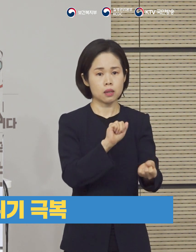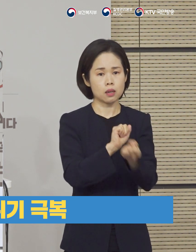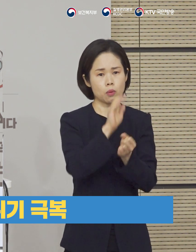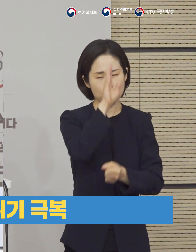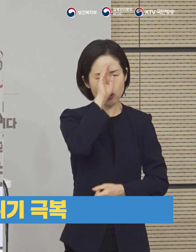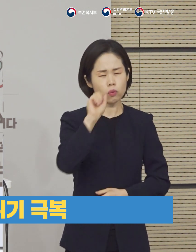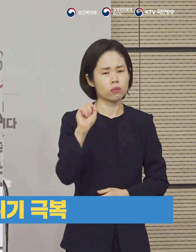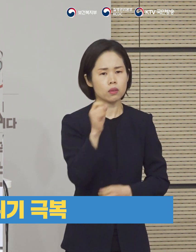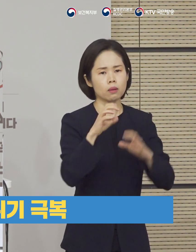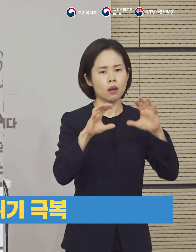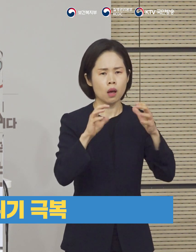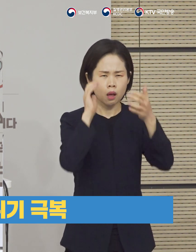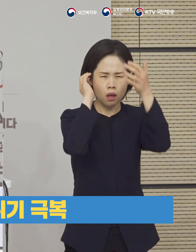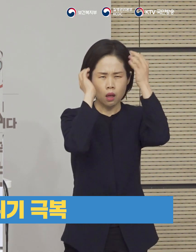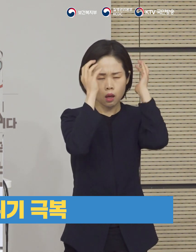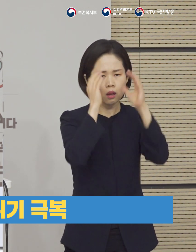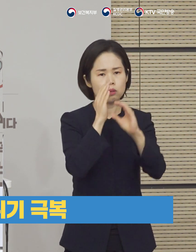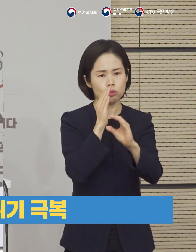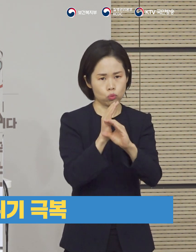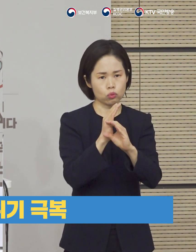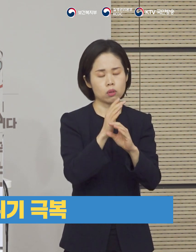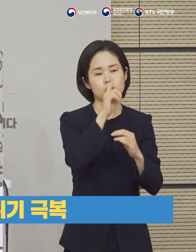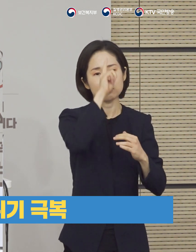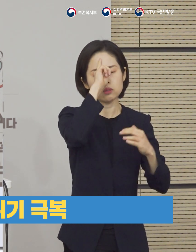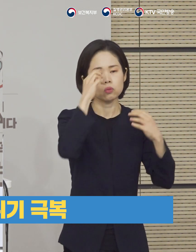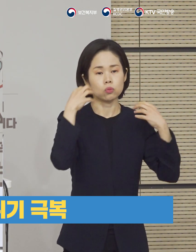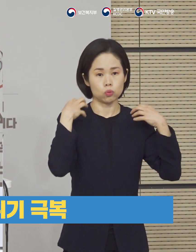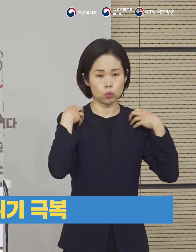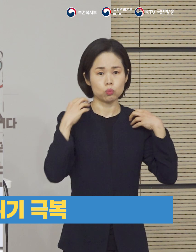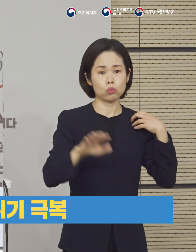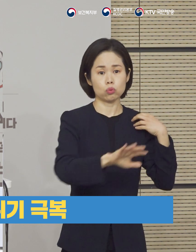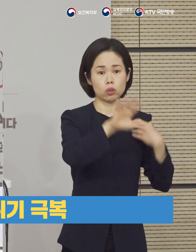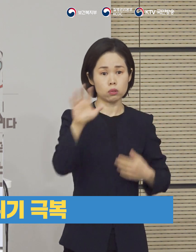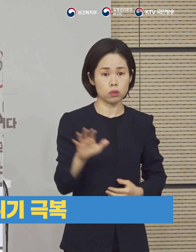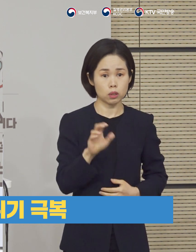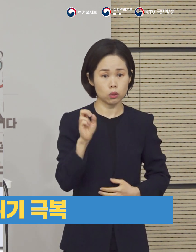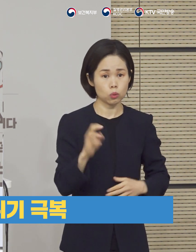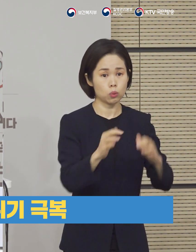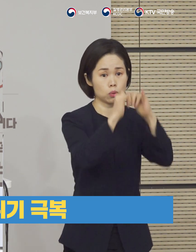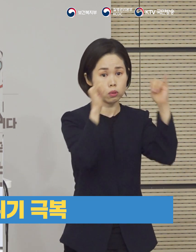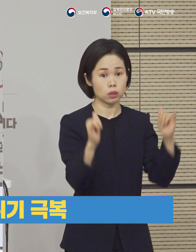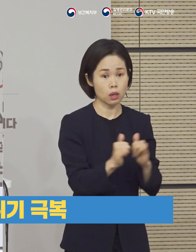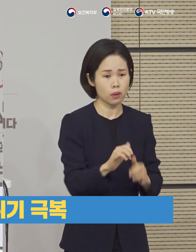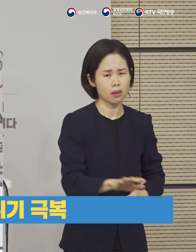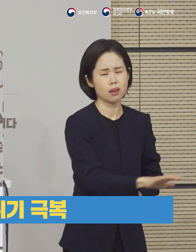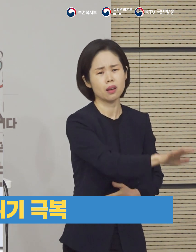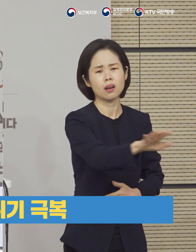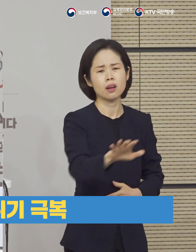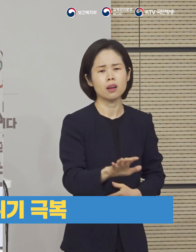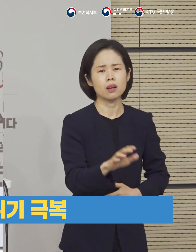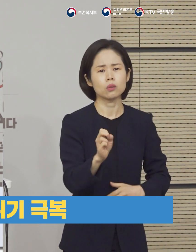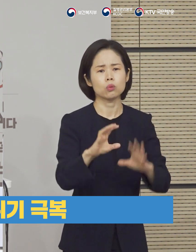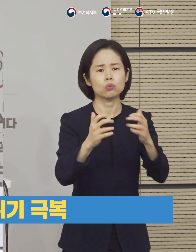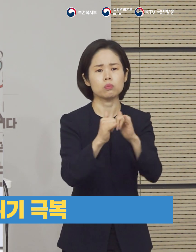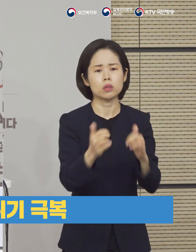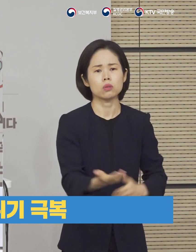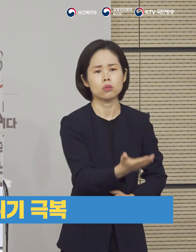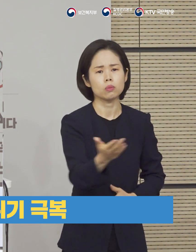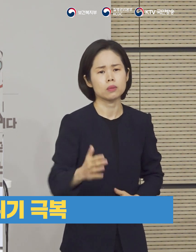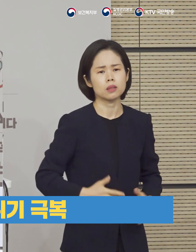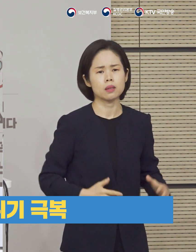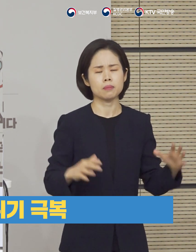감염병으로 인한 국난 상황입니다. 정부 전체와